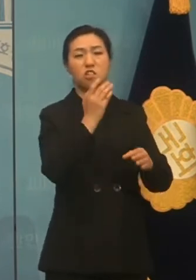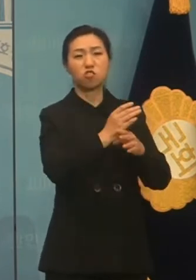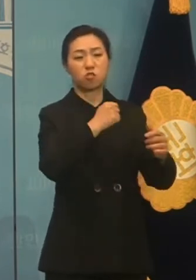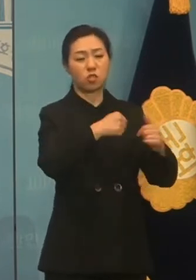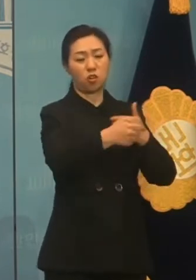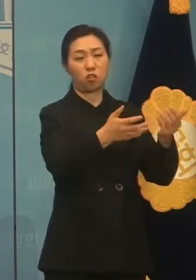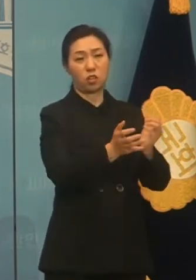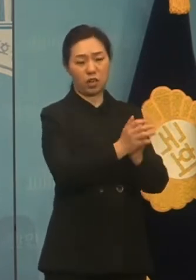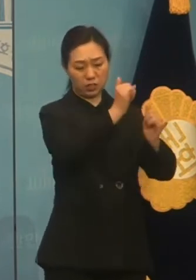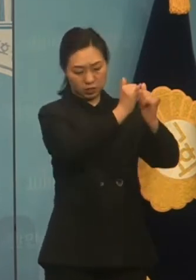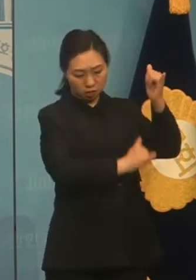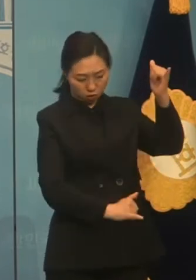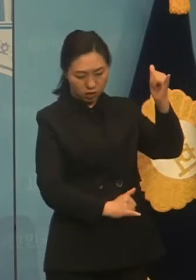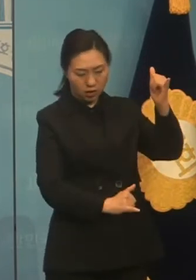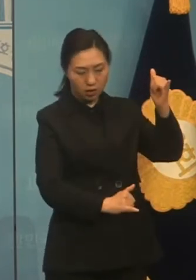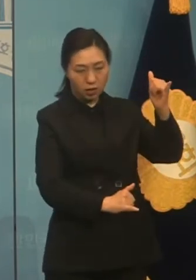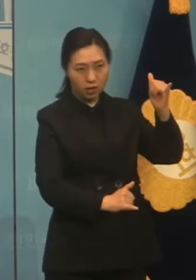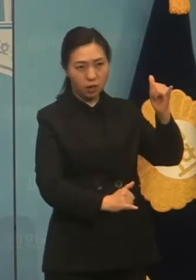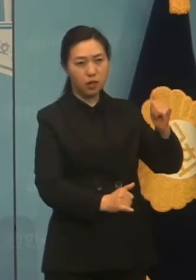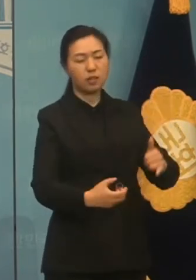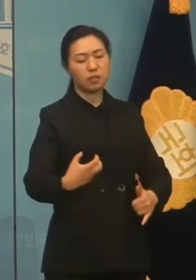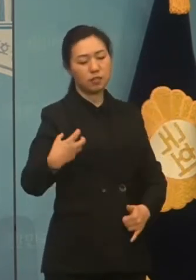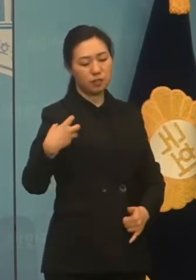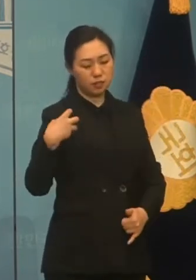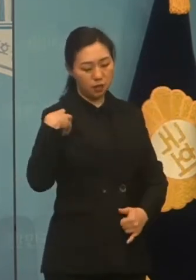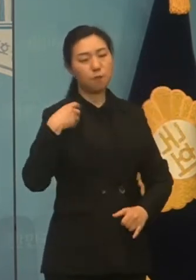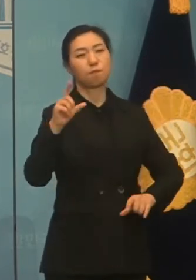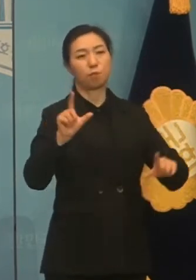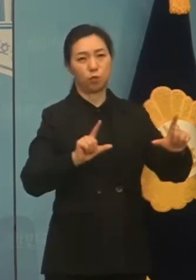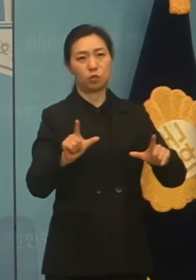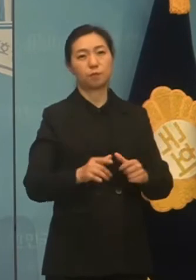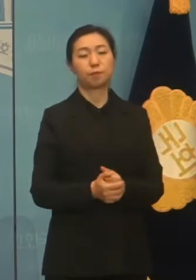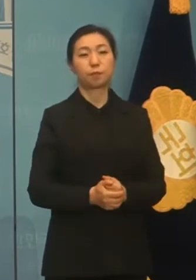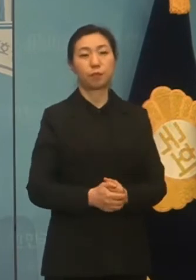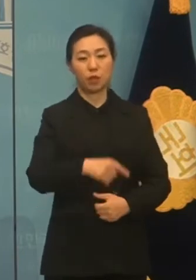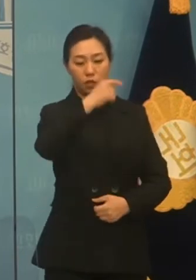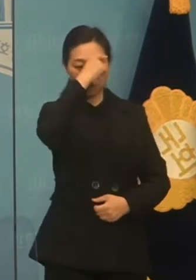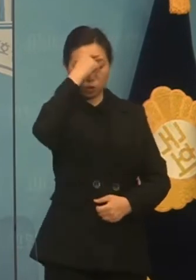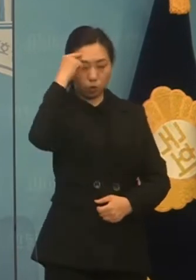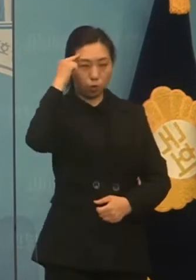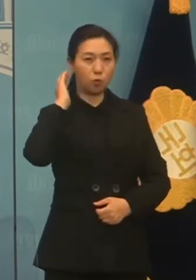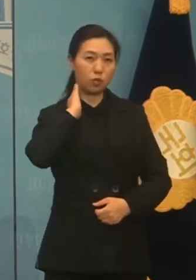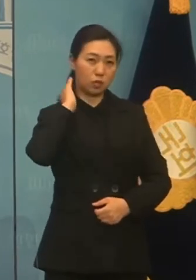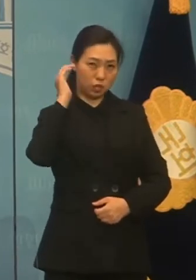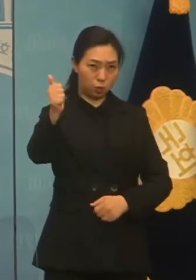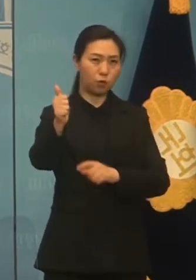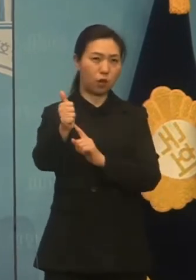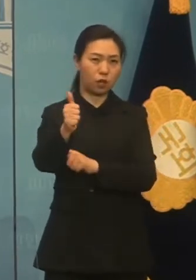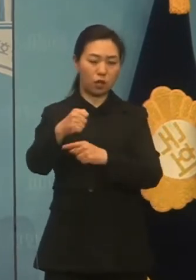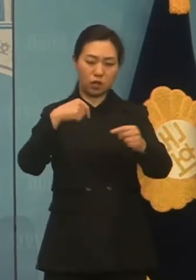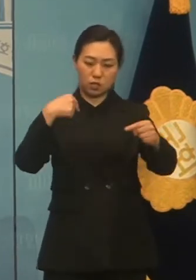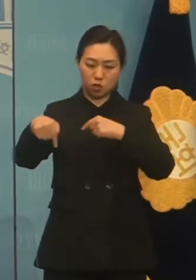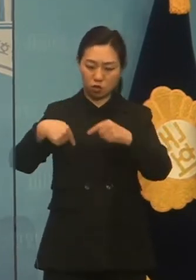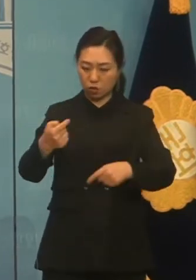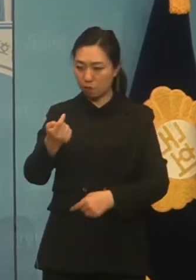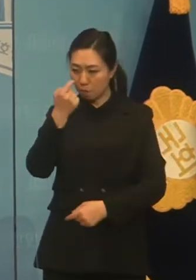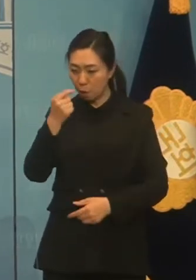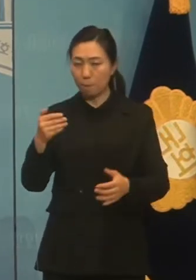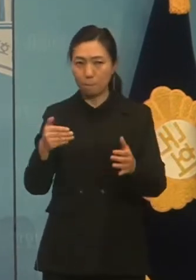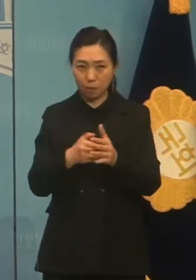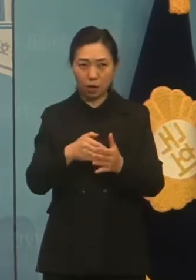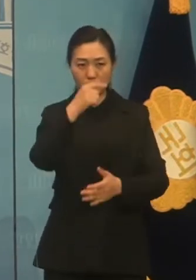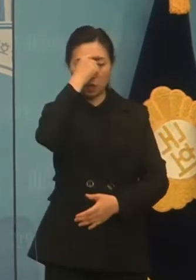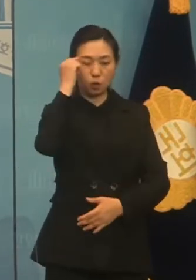앞에 책임지는 자세라고 생각합니다. 저는 노무현 대통령께 정치를 배웠고, 대통령님 사거